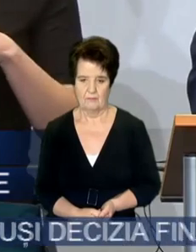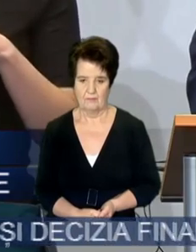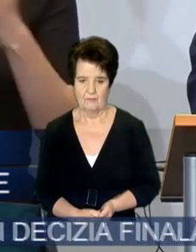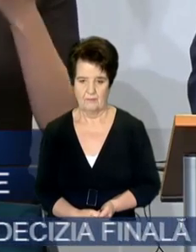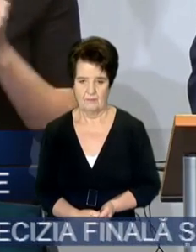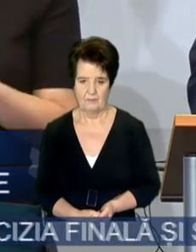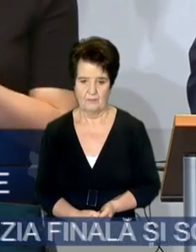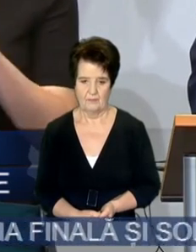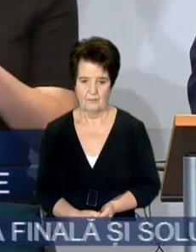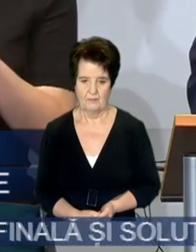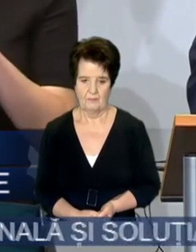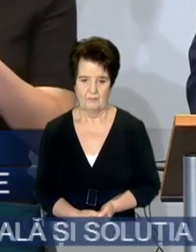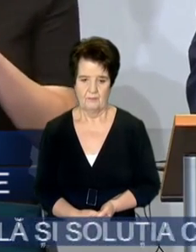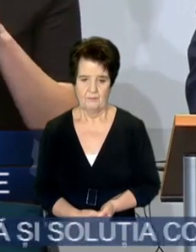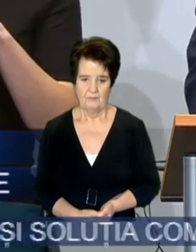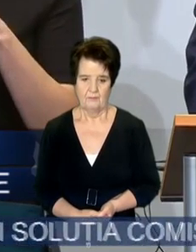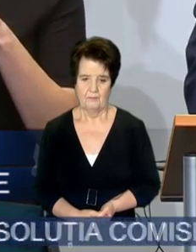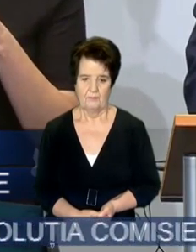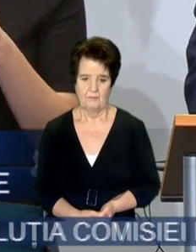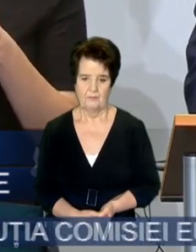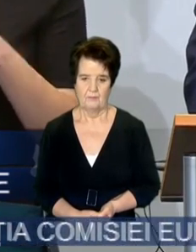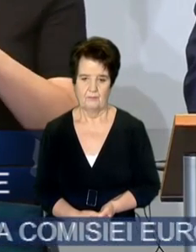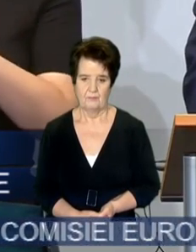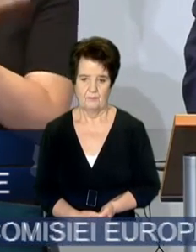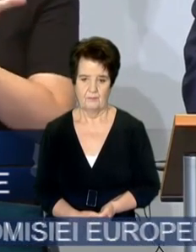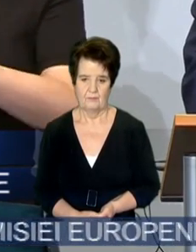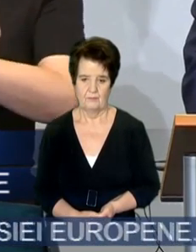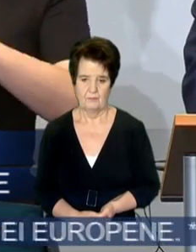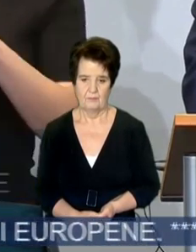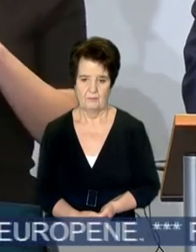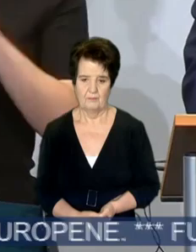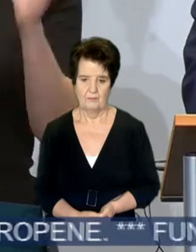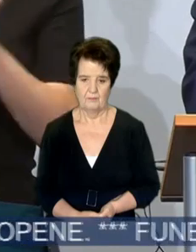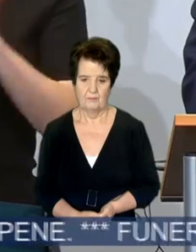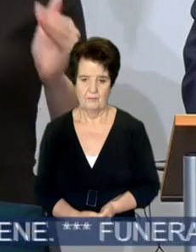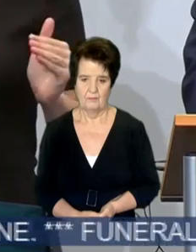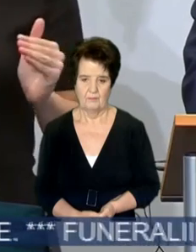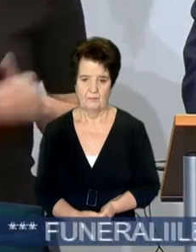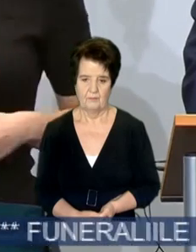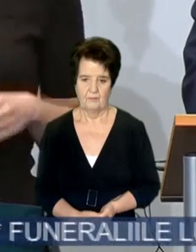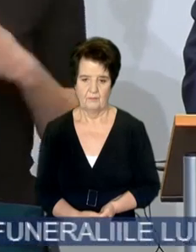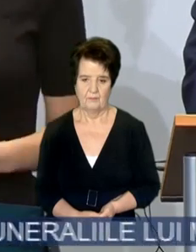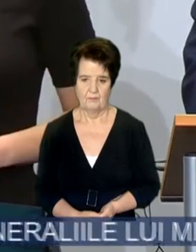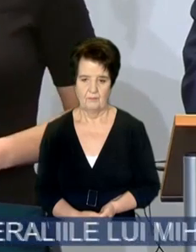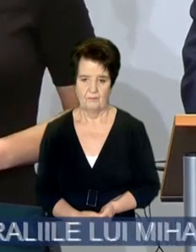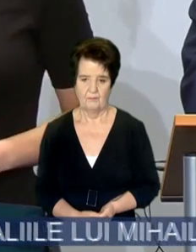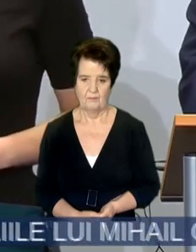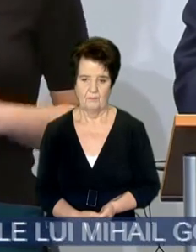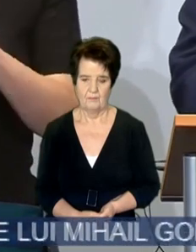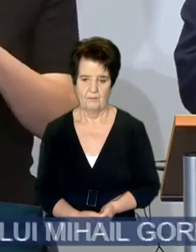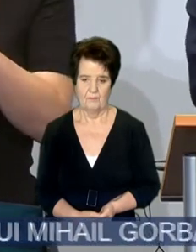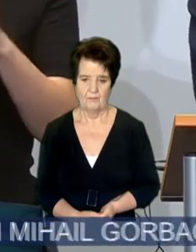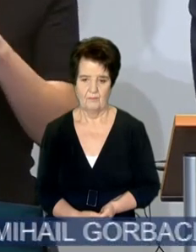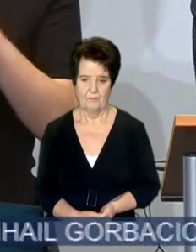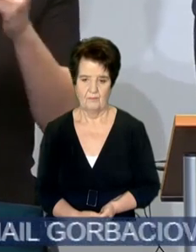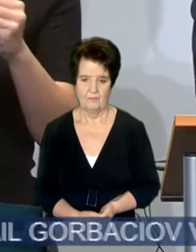bordă a devenit încălzită și am zis că acești lumea pot trebuie